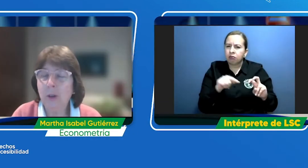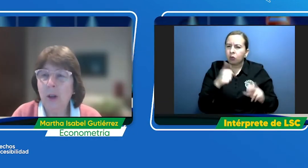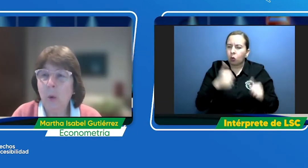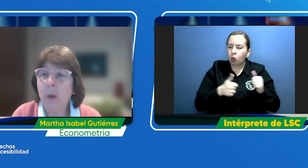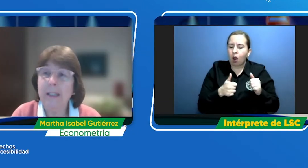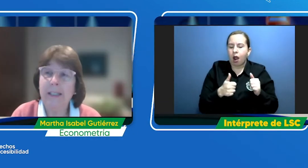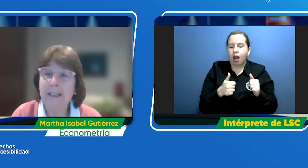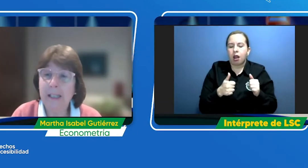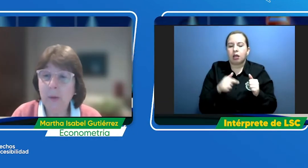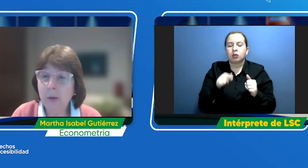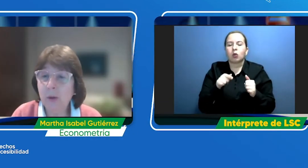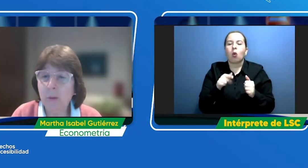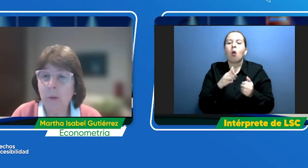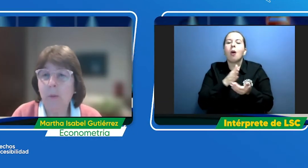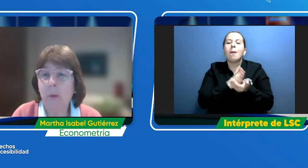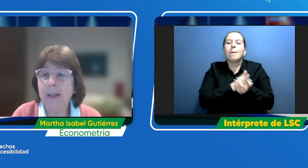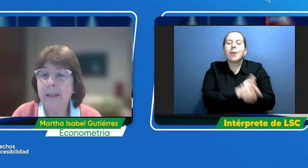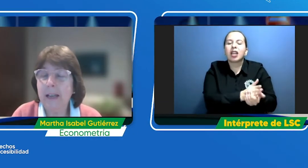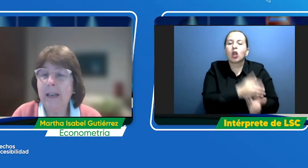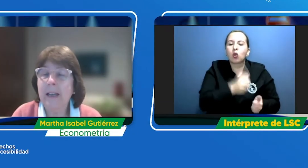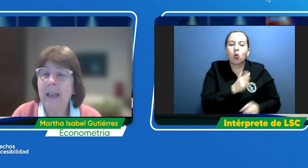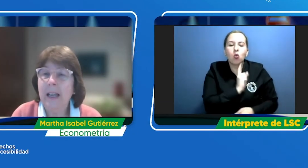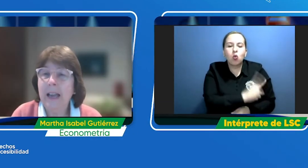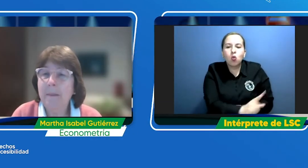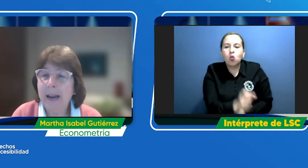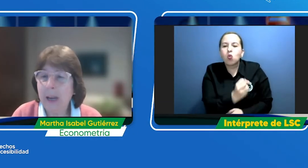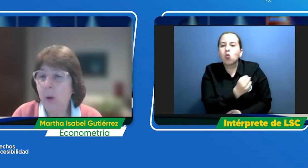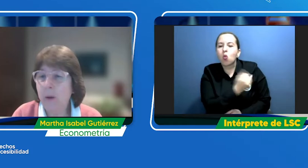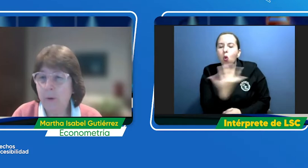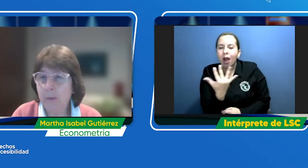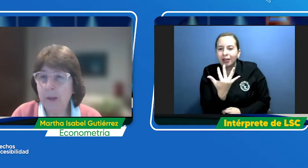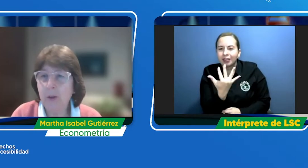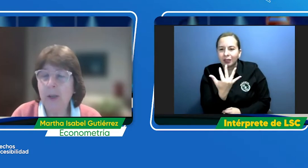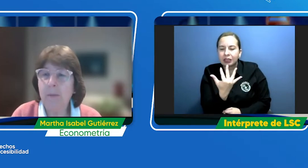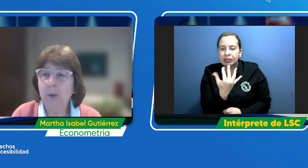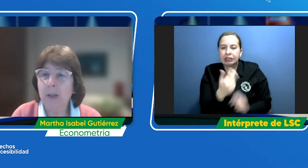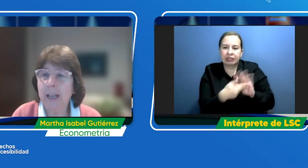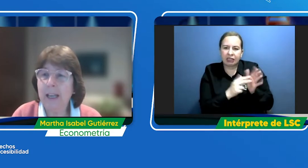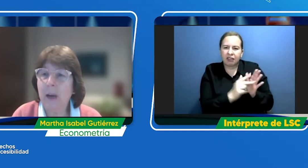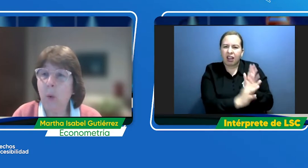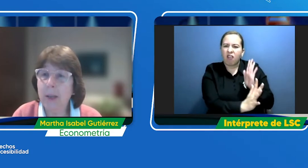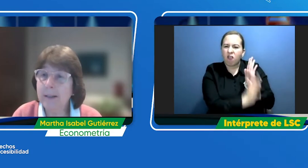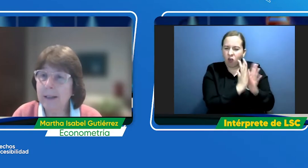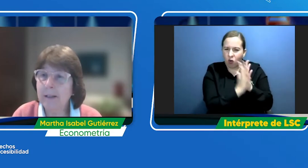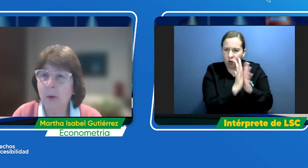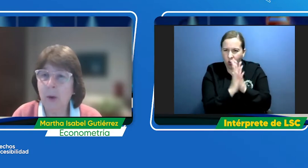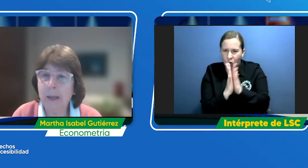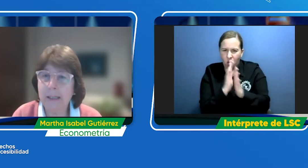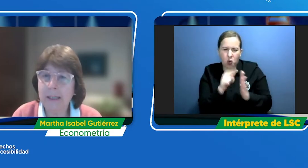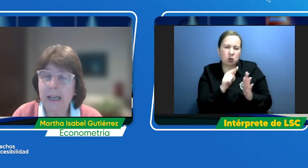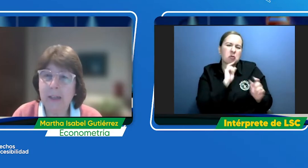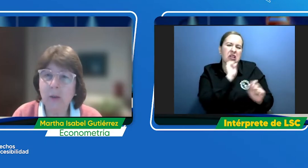cuantitativos como puede ser el manejo de información que procede de encuestas o de bases de datos